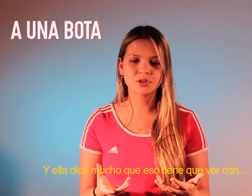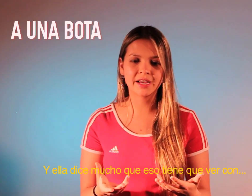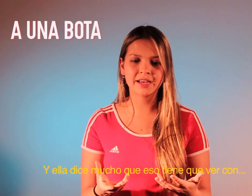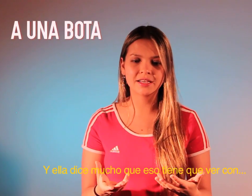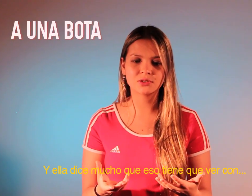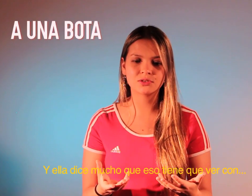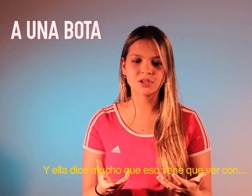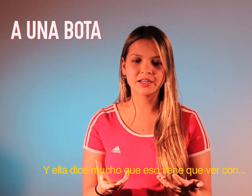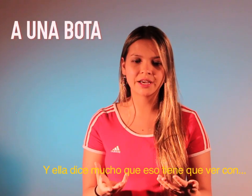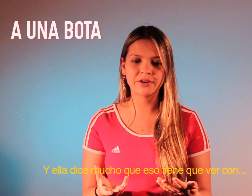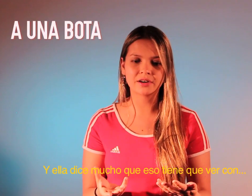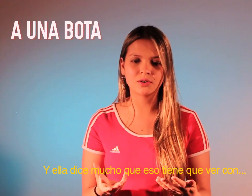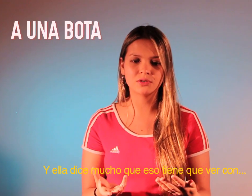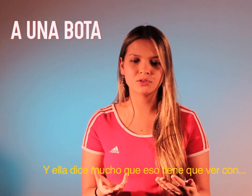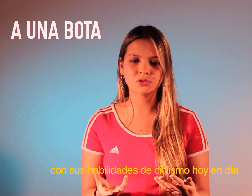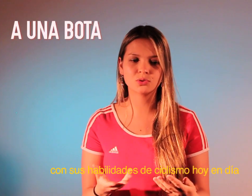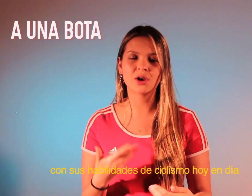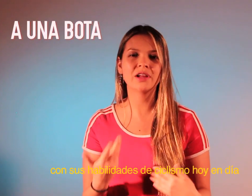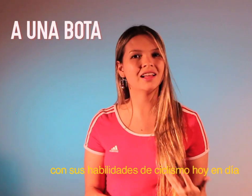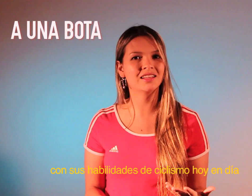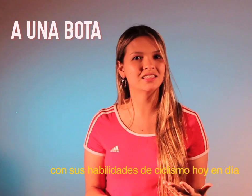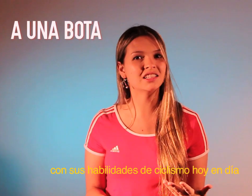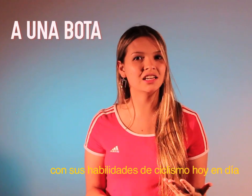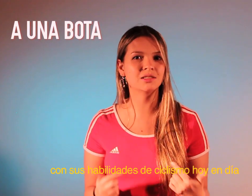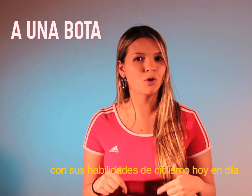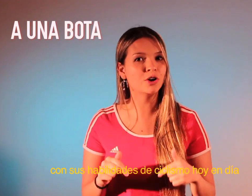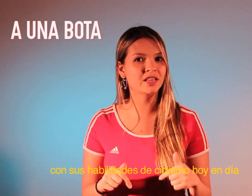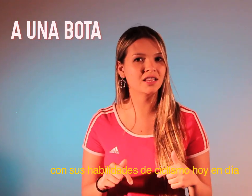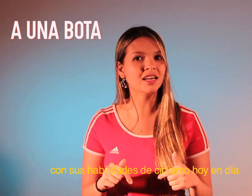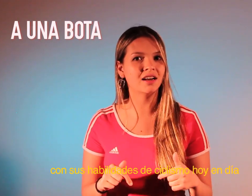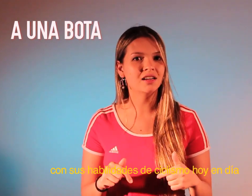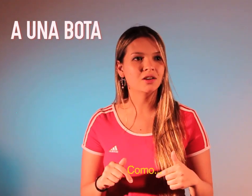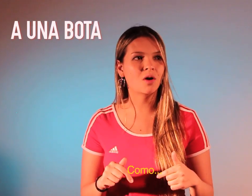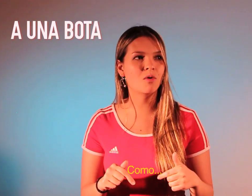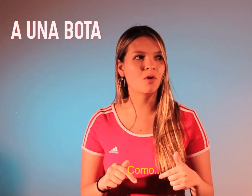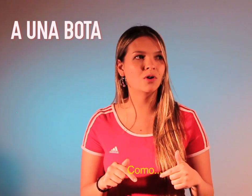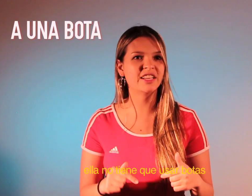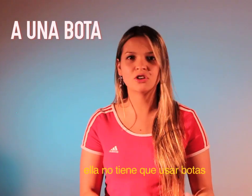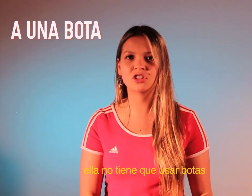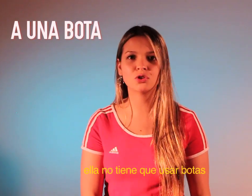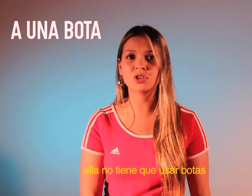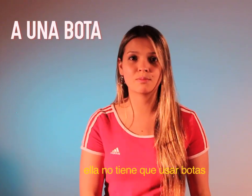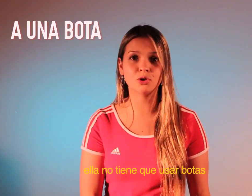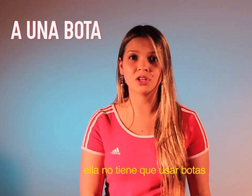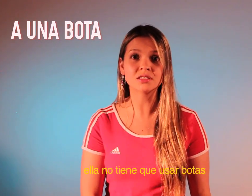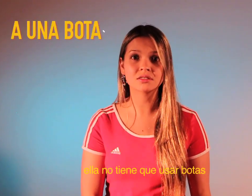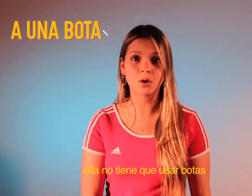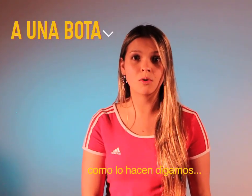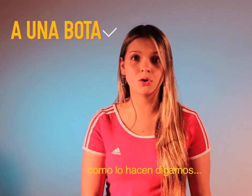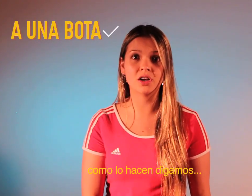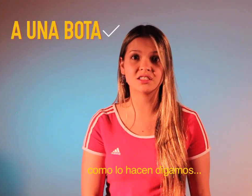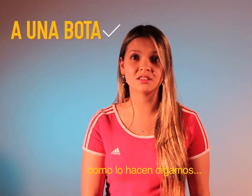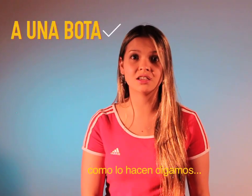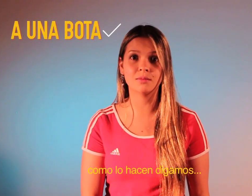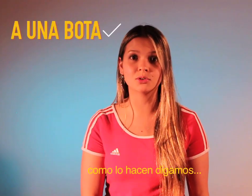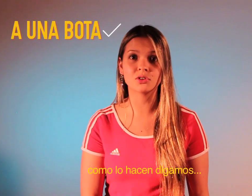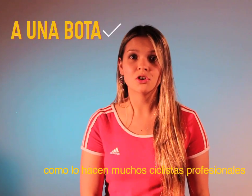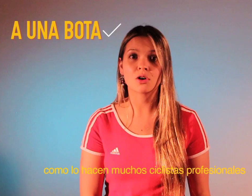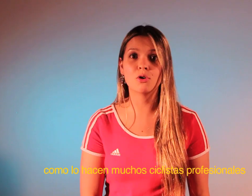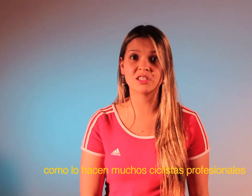que eso tiene que ver con sus habilidades de ciclismo hoy en día. Como ella no tiene que usar botas, como lo hacen, digamos, como lo hacen